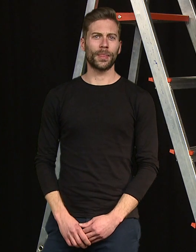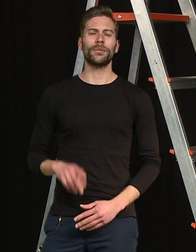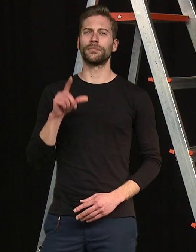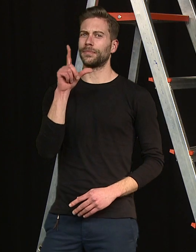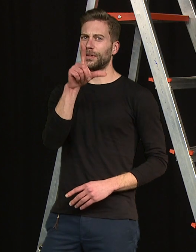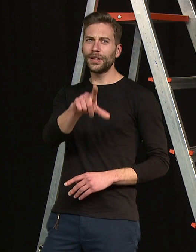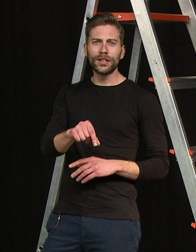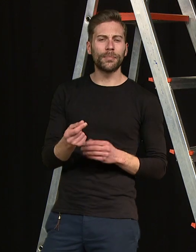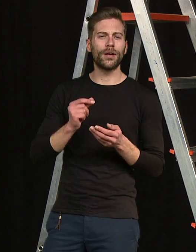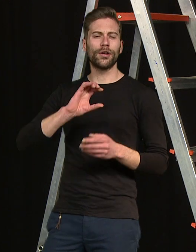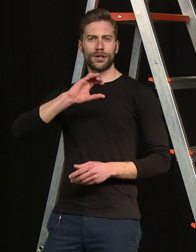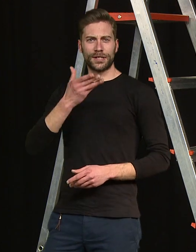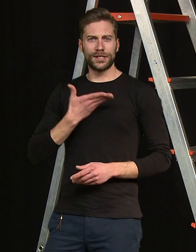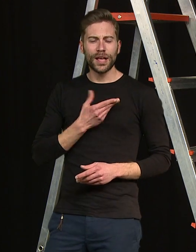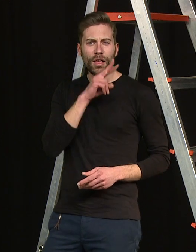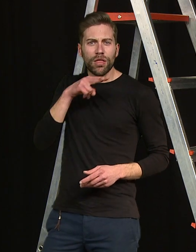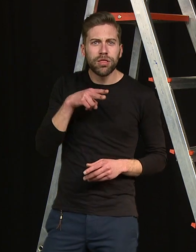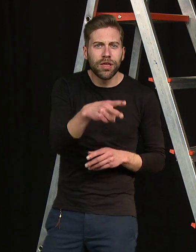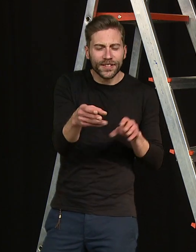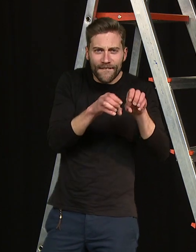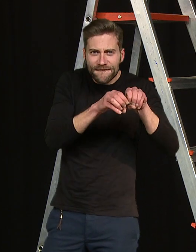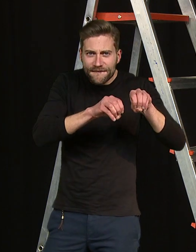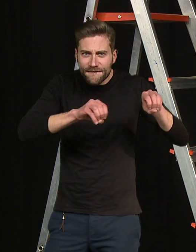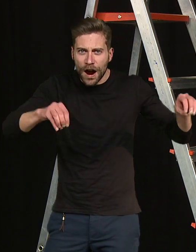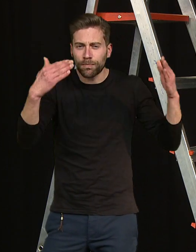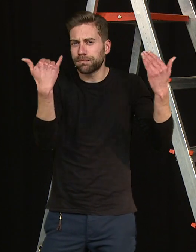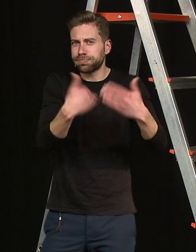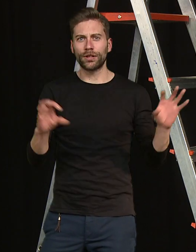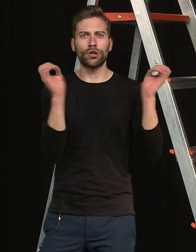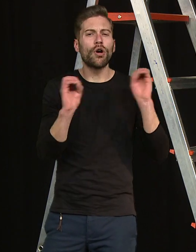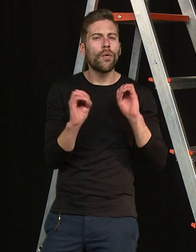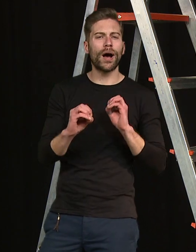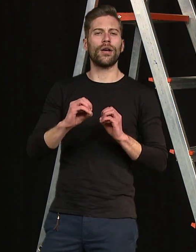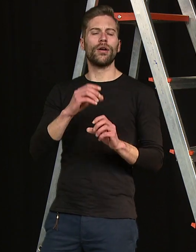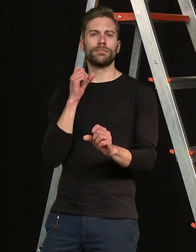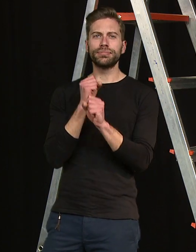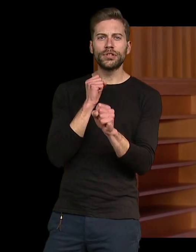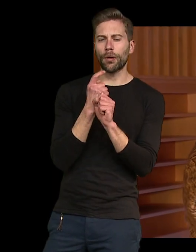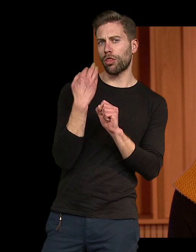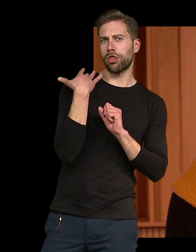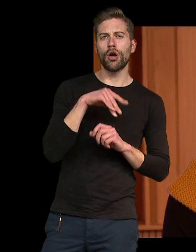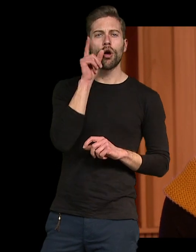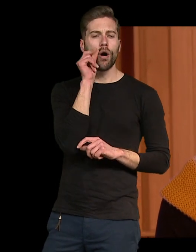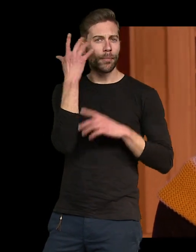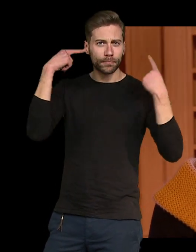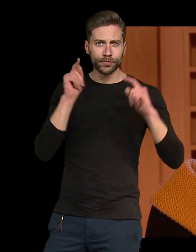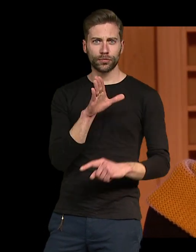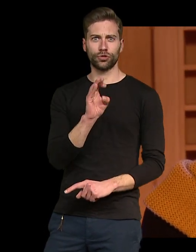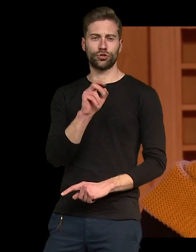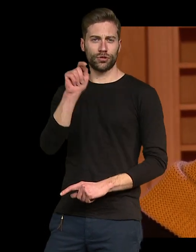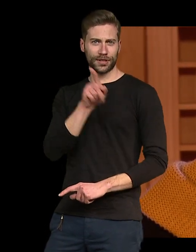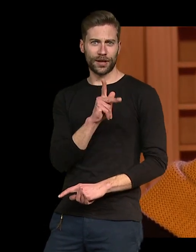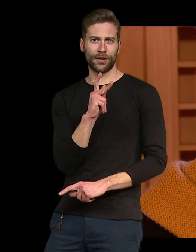E escutamos Serpente Infinita, o mais recente trabalho do músico José Valente. Todas as